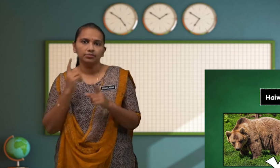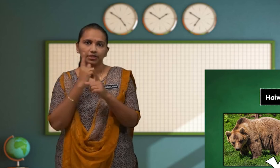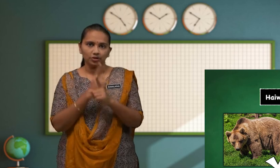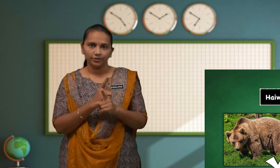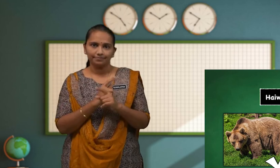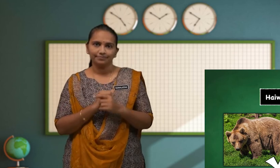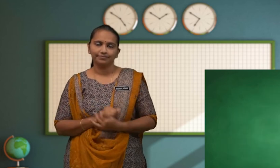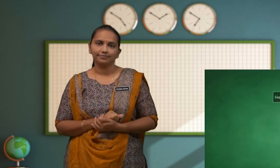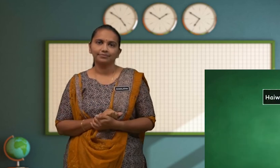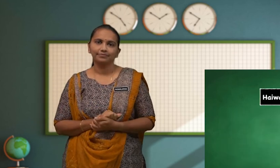Betul